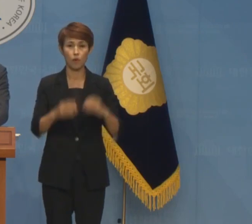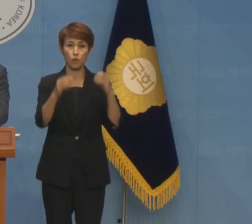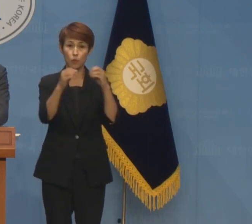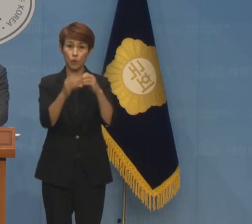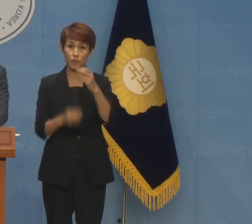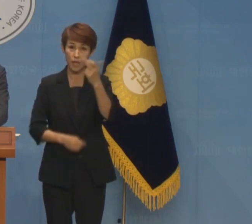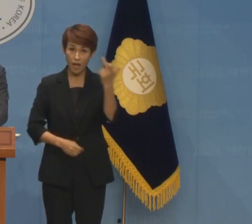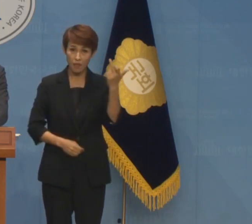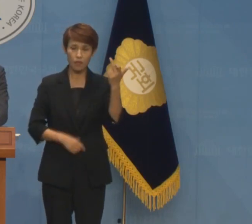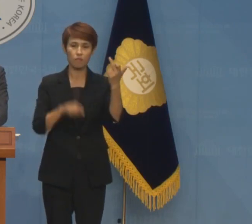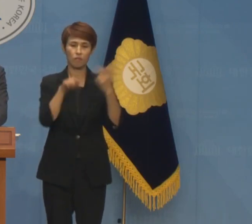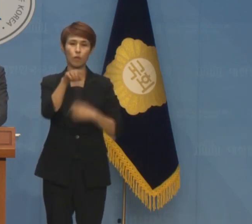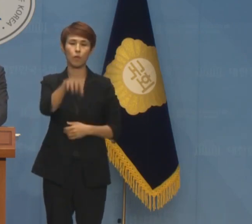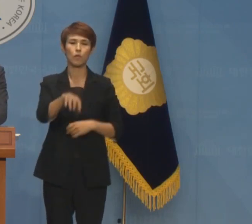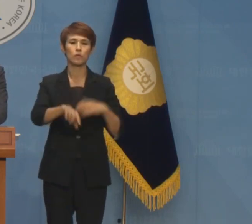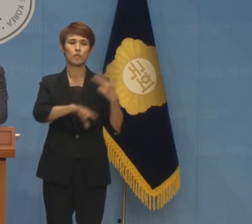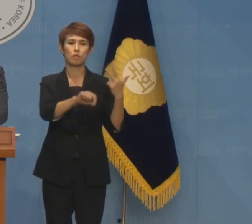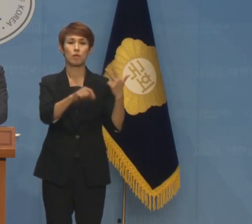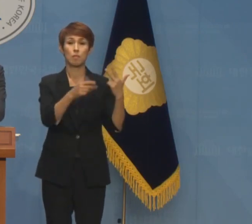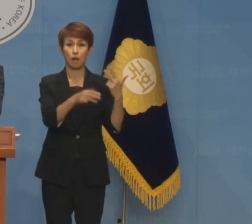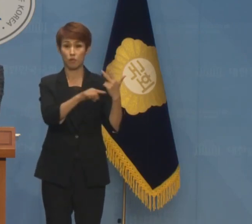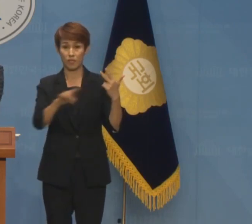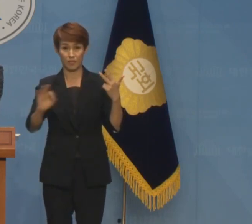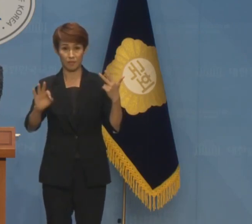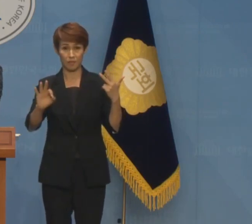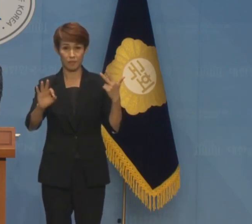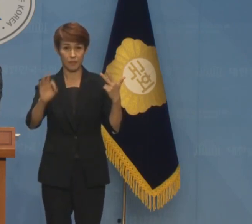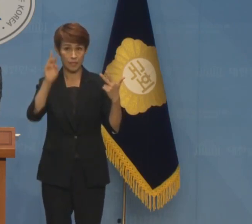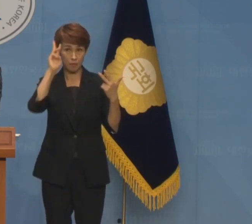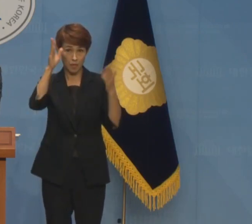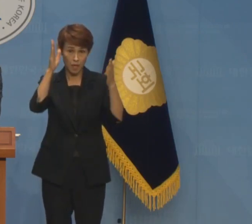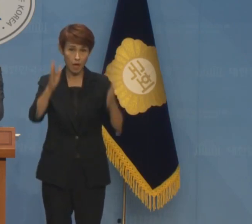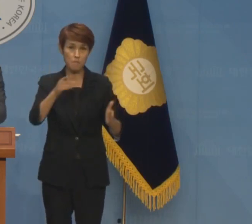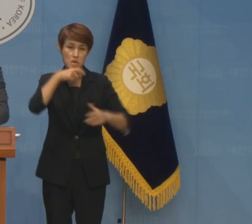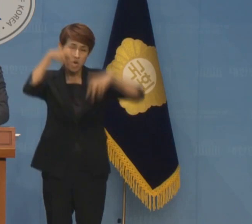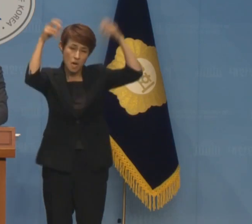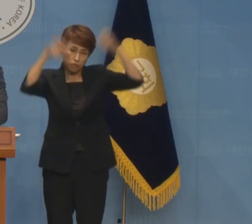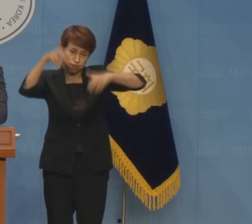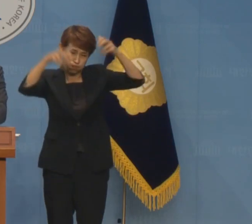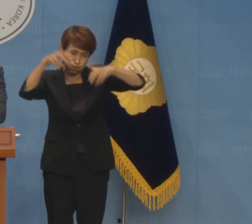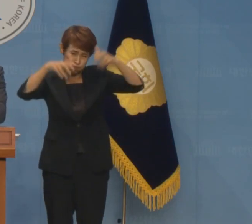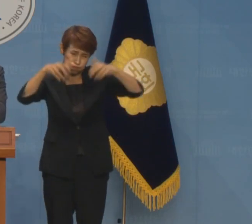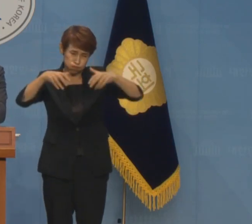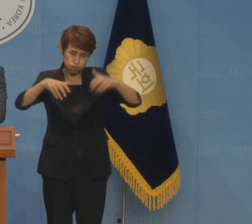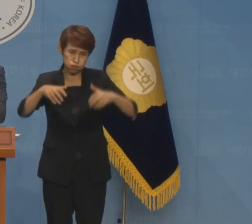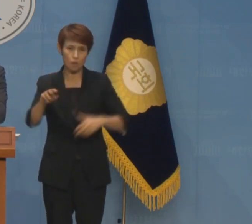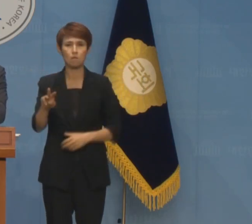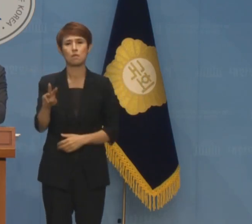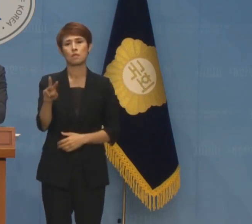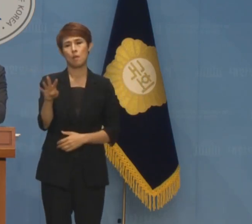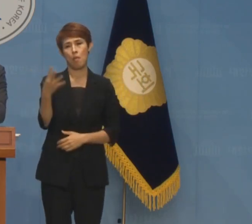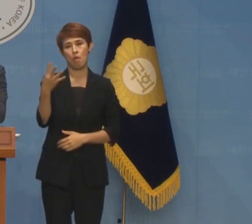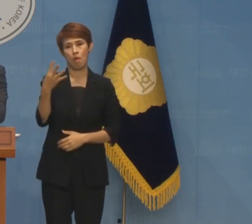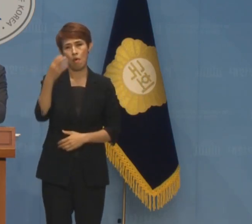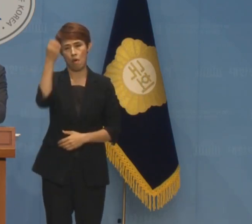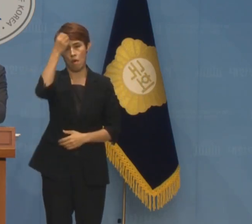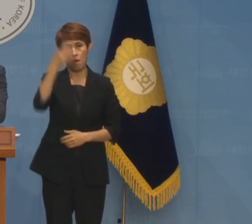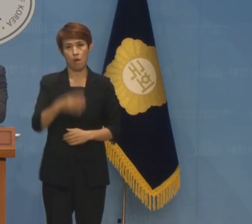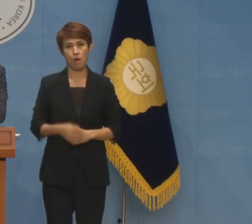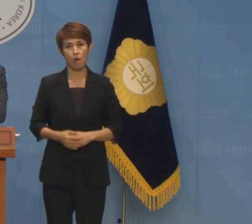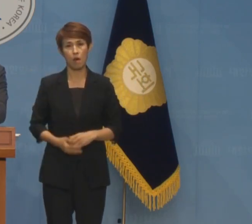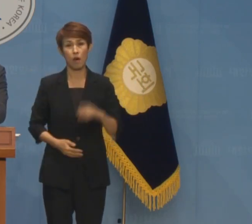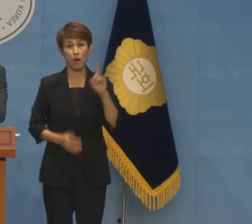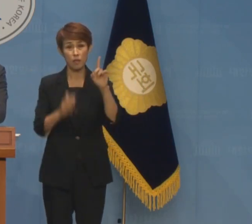10일까지 3일 동안 400mm에 이르는 물폭탄이 쏟아졌습니다. 한 명의